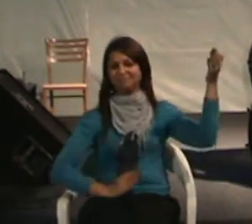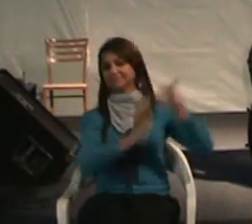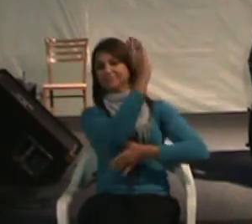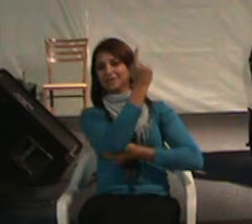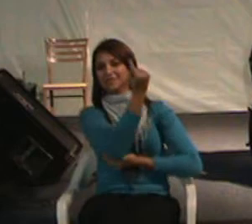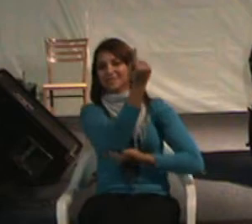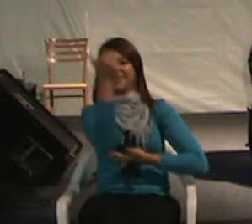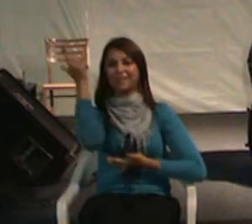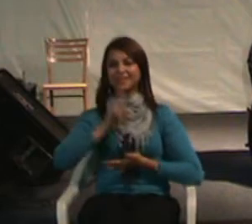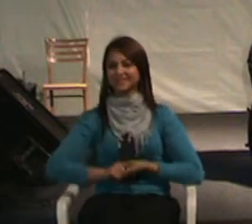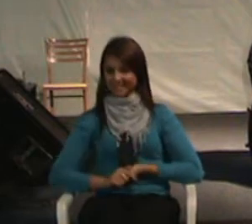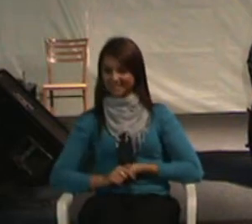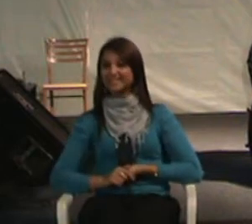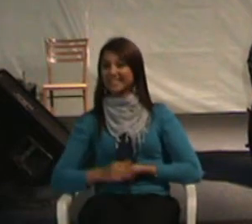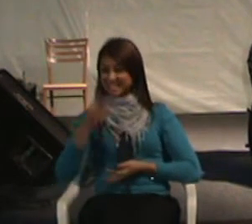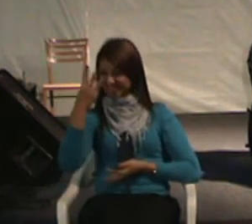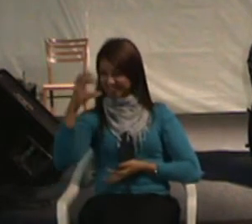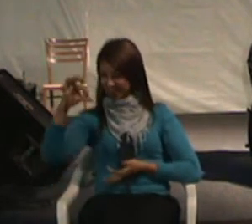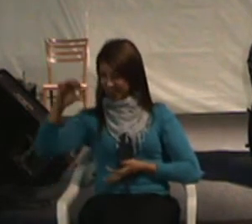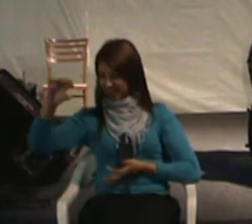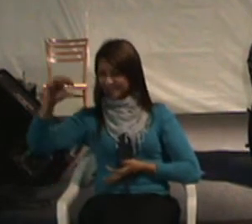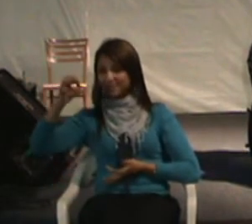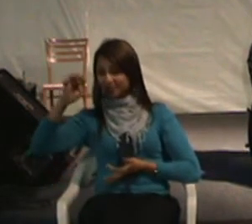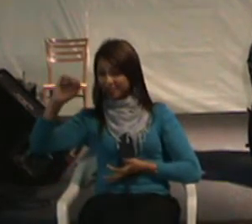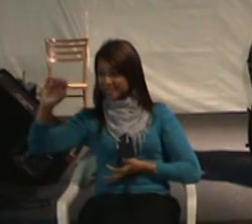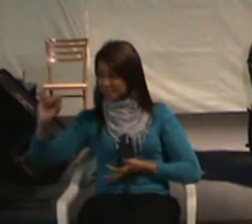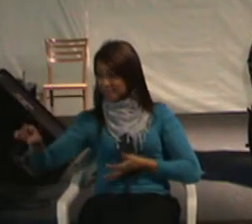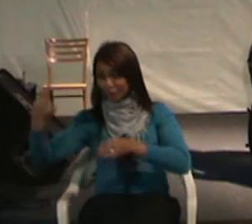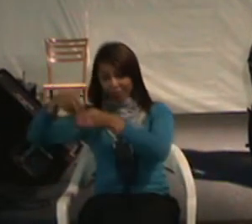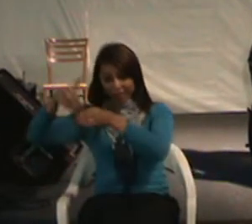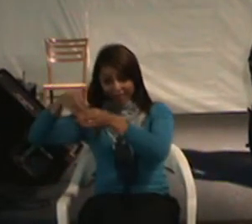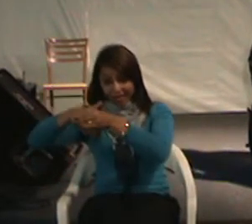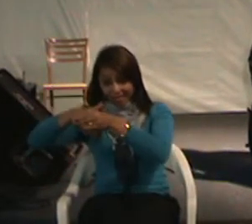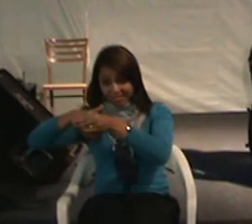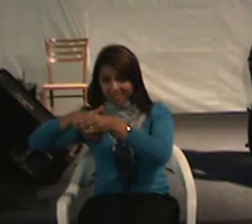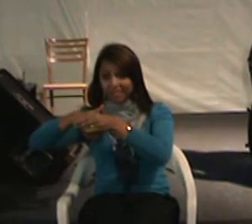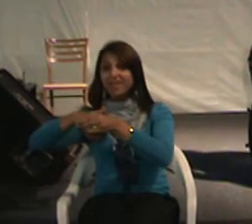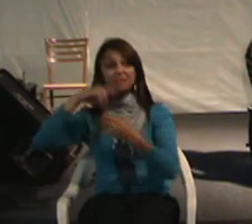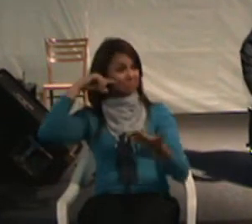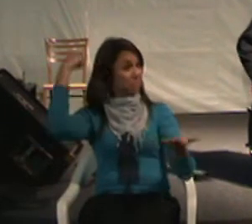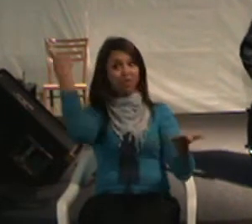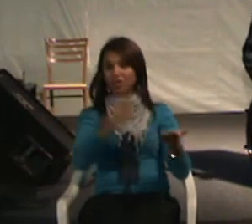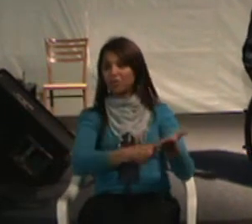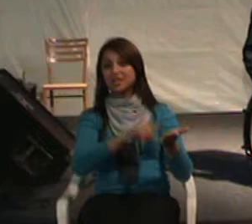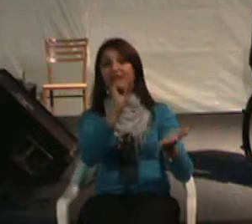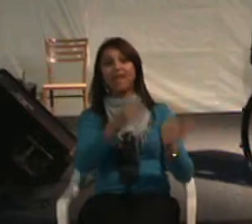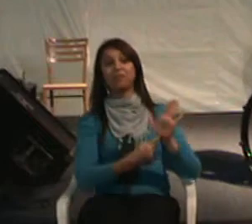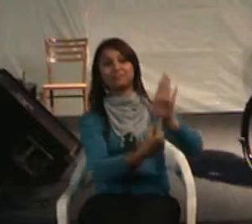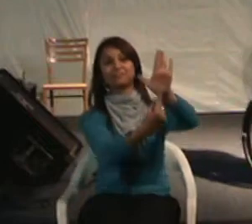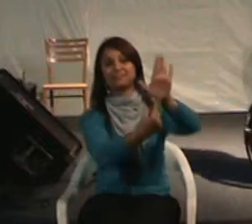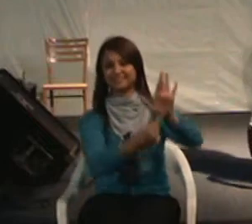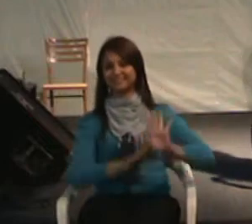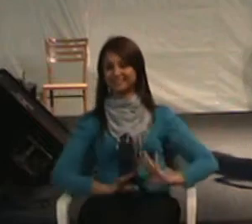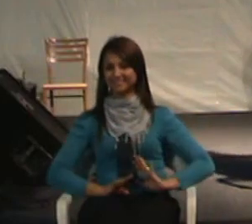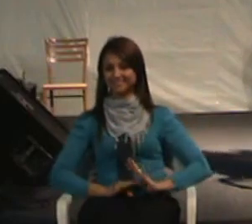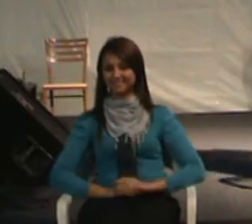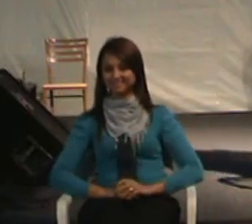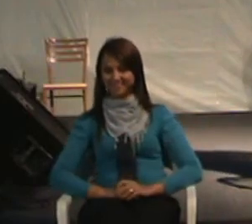Isso define uma eleição. Vocês concordam? Define uma eleição de mudar.